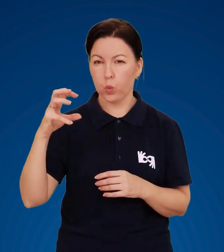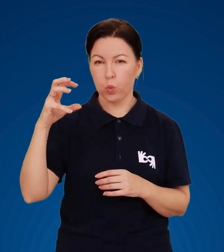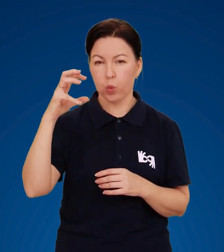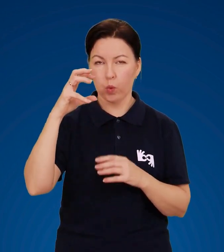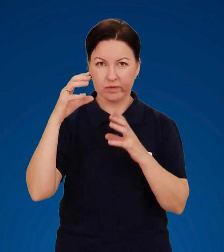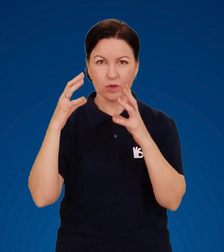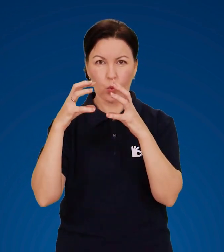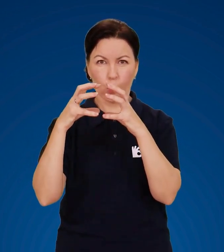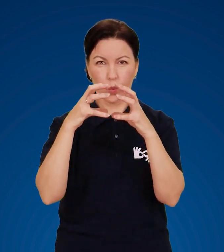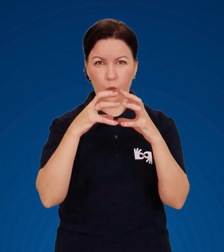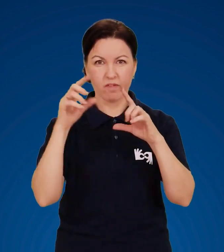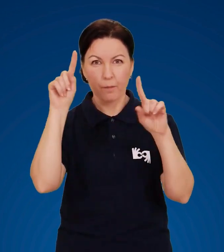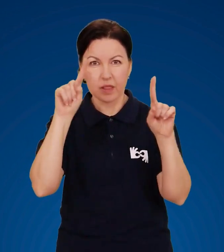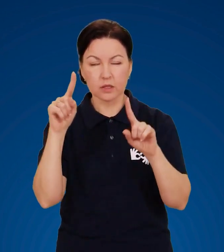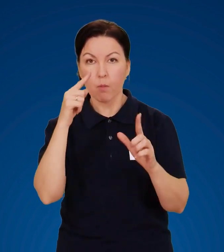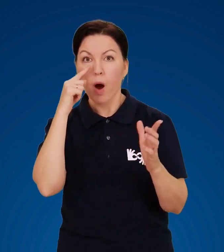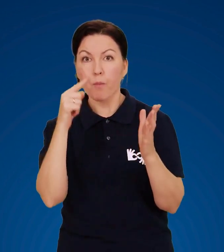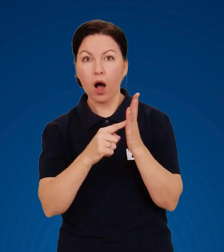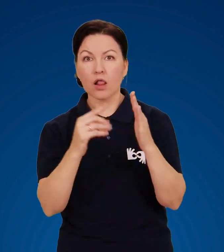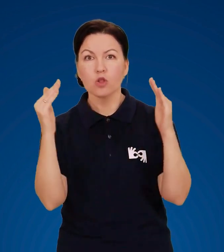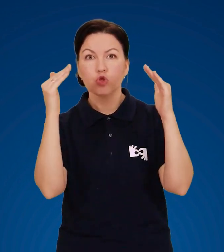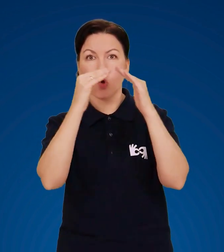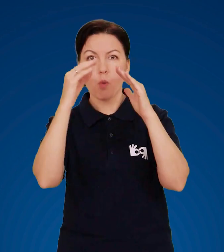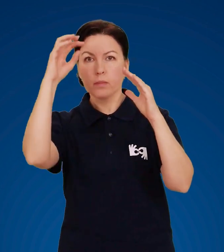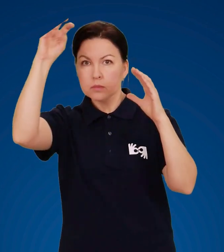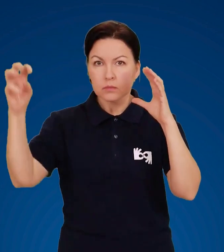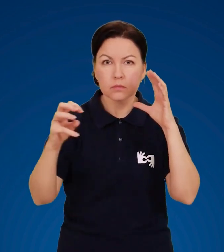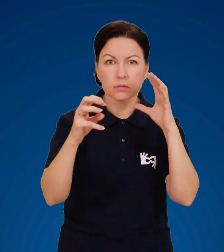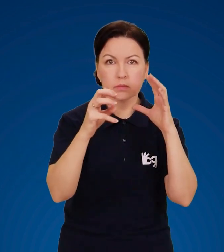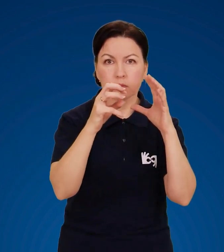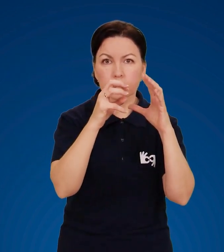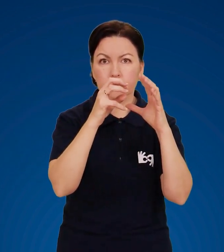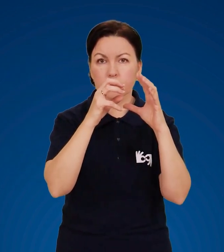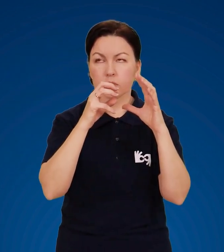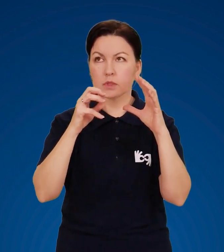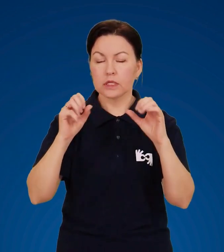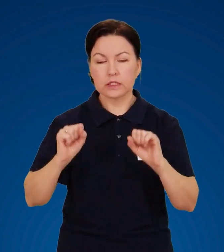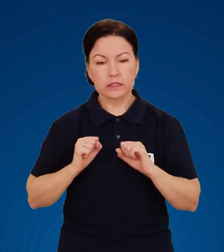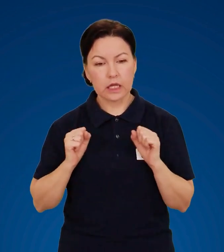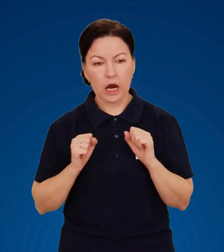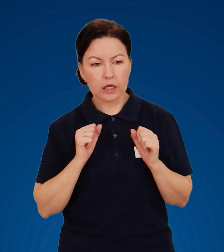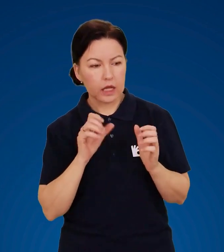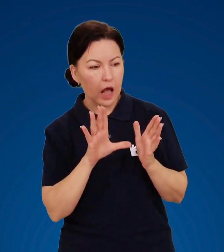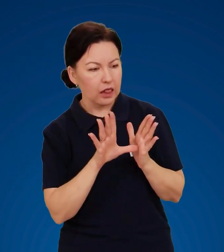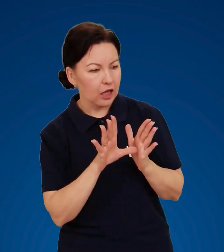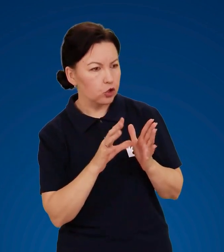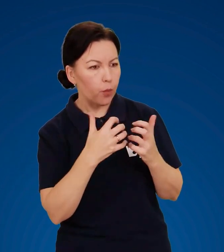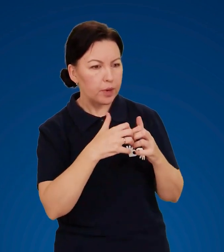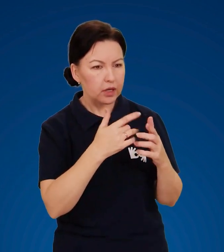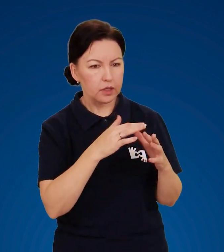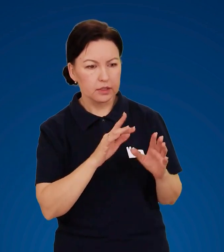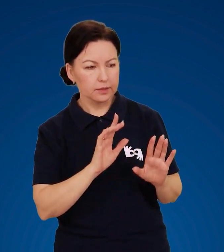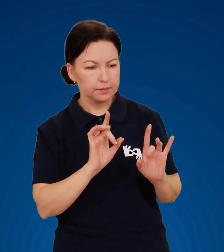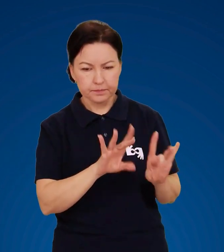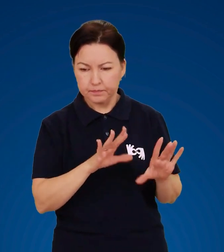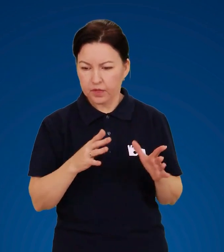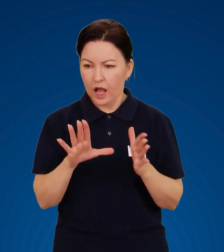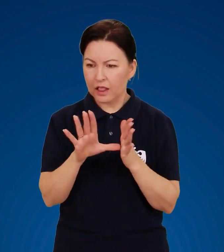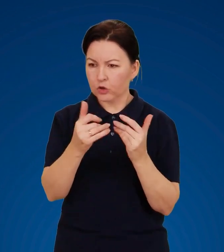блискавка потрапила до вашого помешкання, тримайтеся подалі від електроприладів